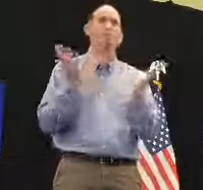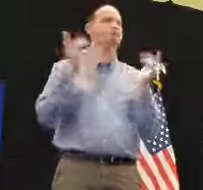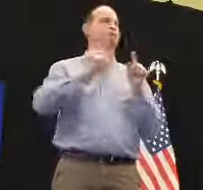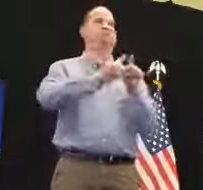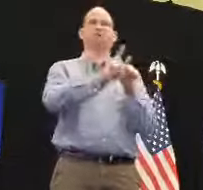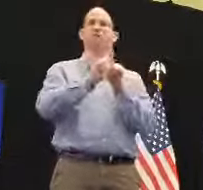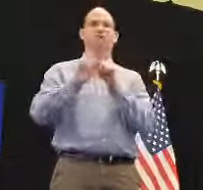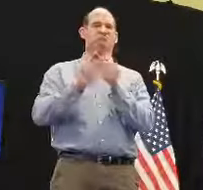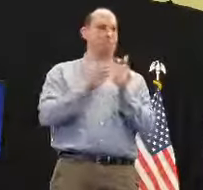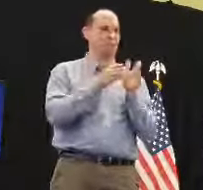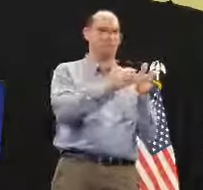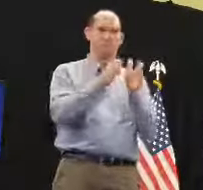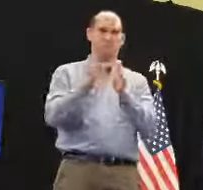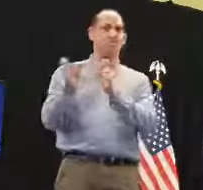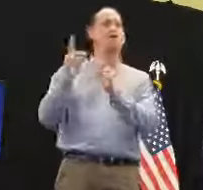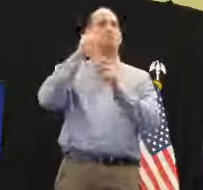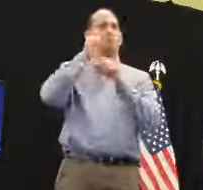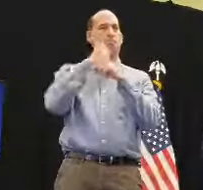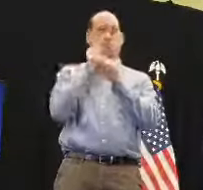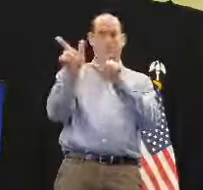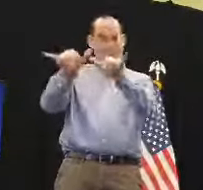muy agradecido. Gracias.